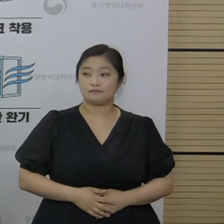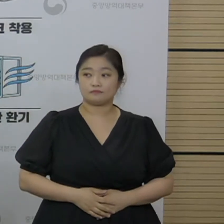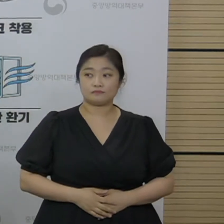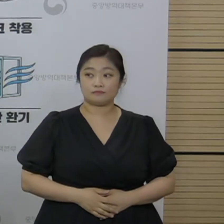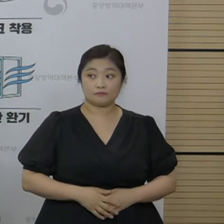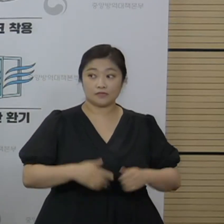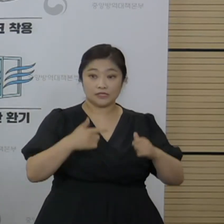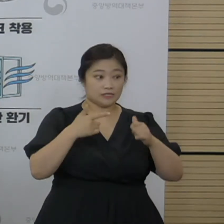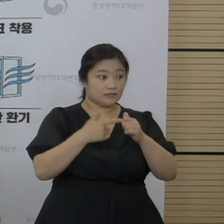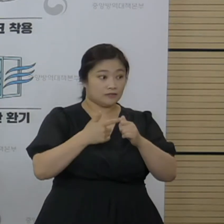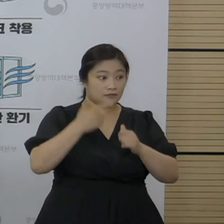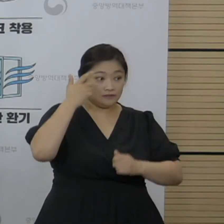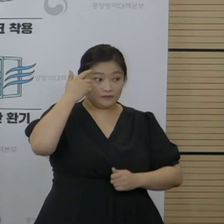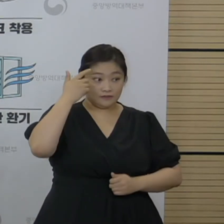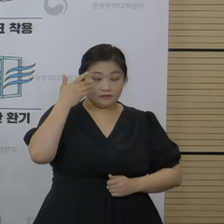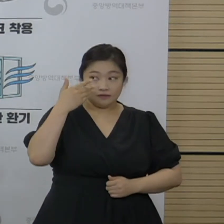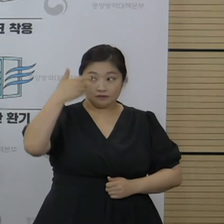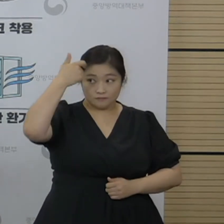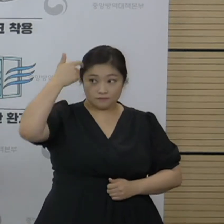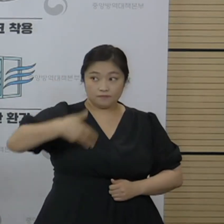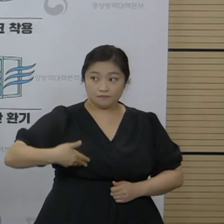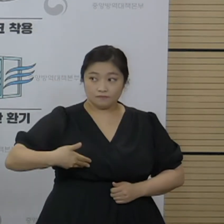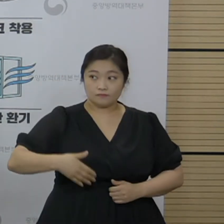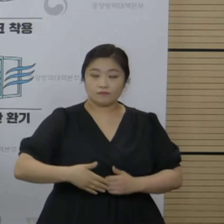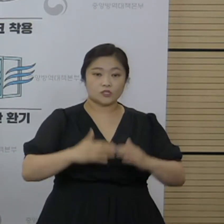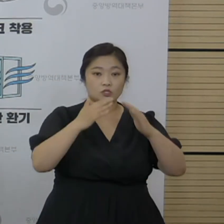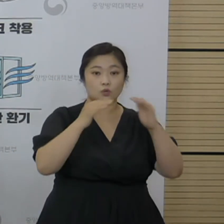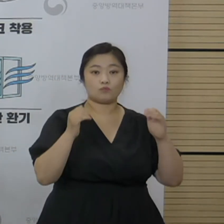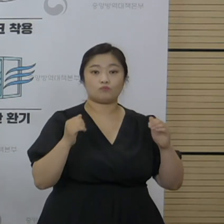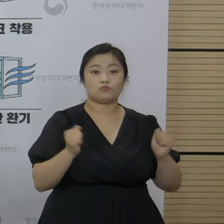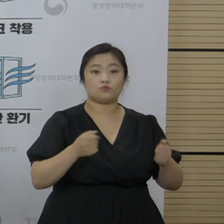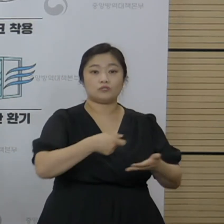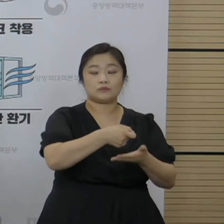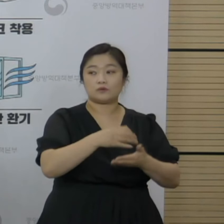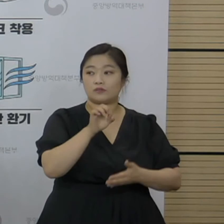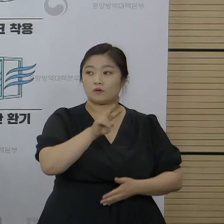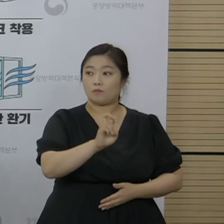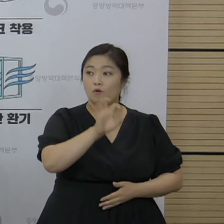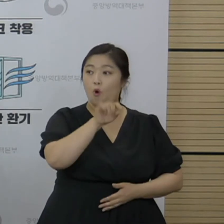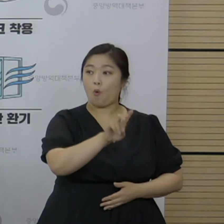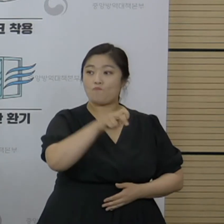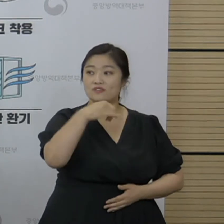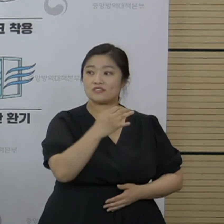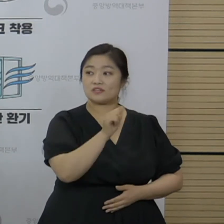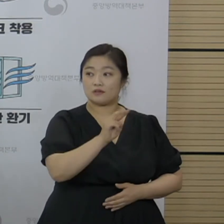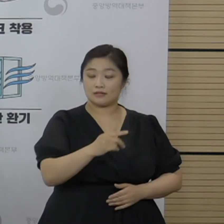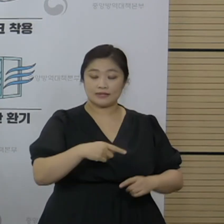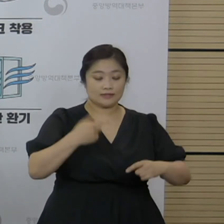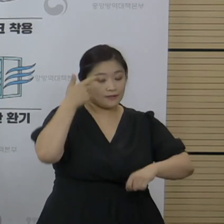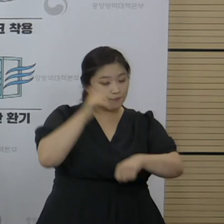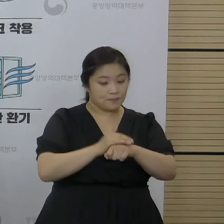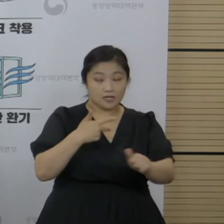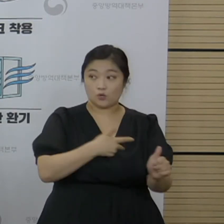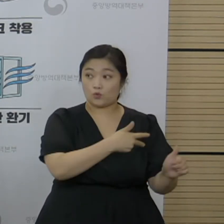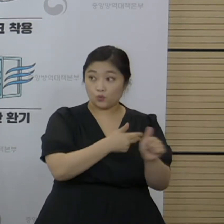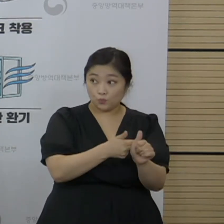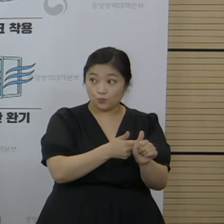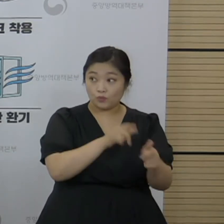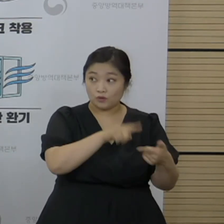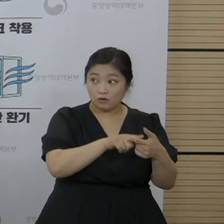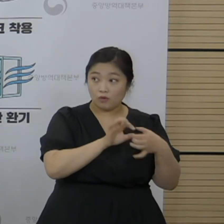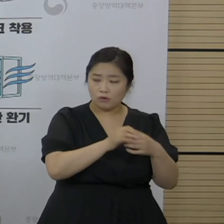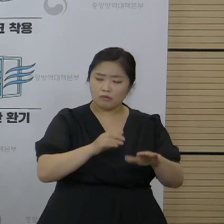여섯 번째로 질문 주신 전북일보 염승현 기자님 자율접종 도입에 대해서